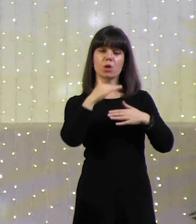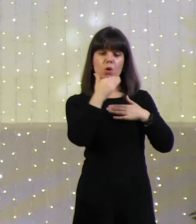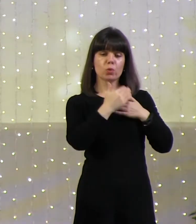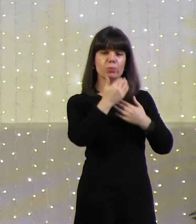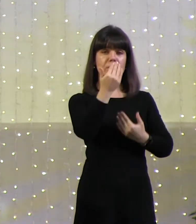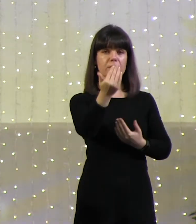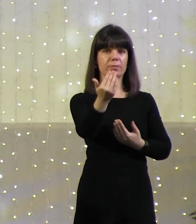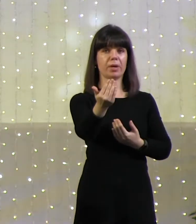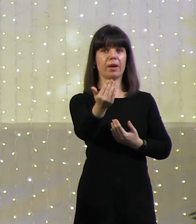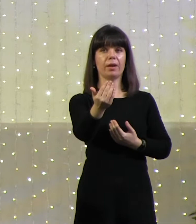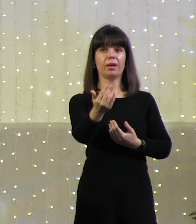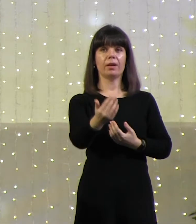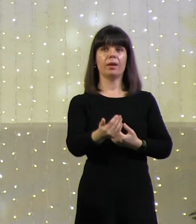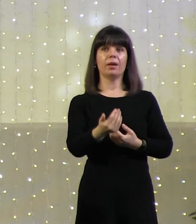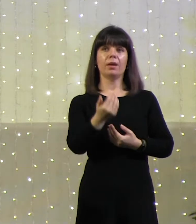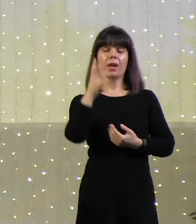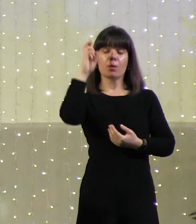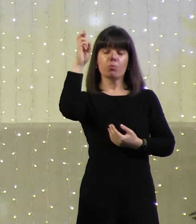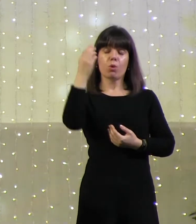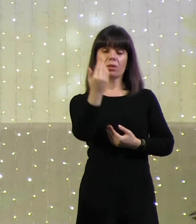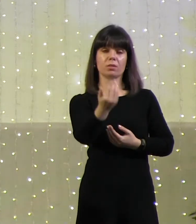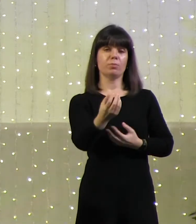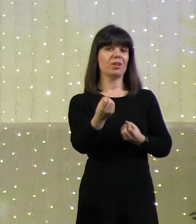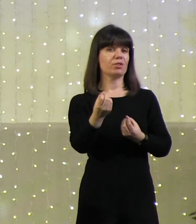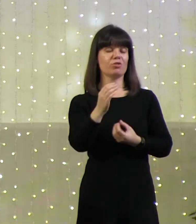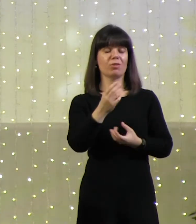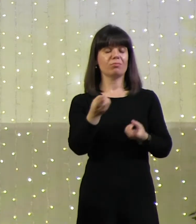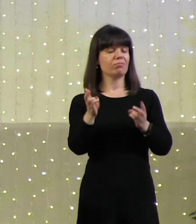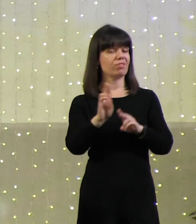тебя, и он тебя еще не оставил.